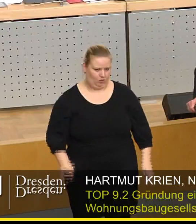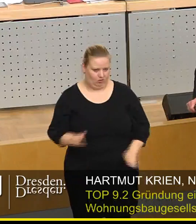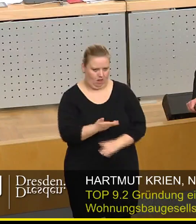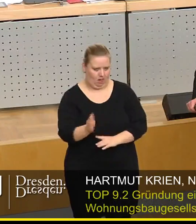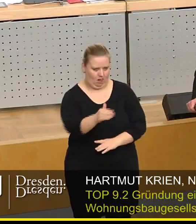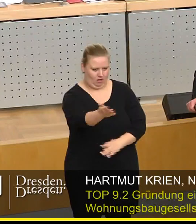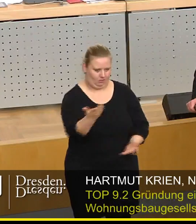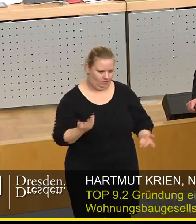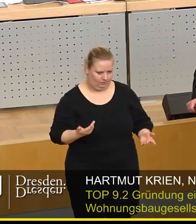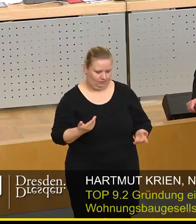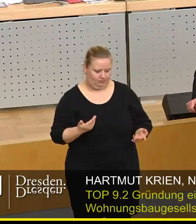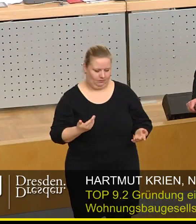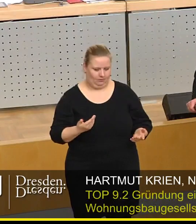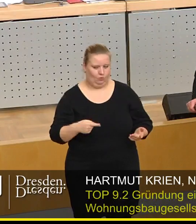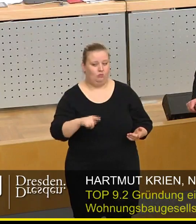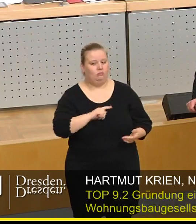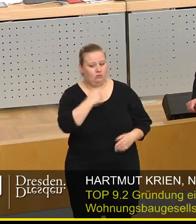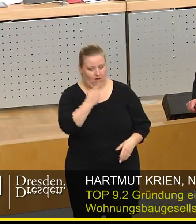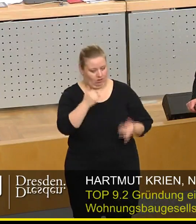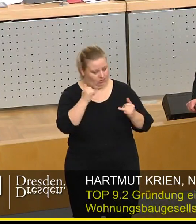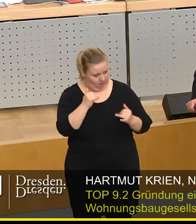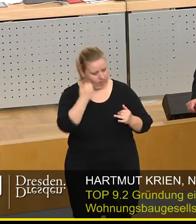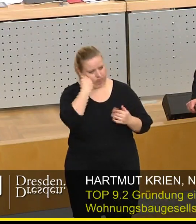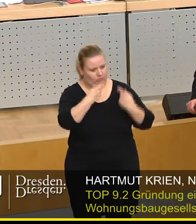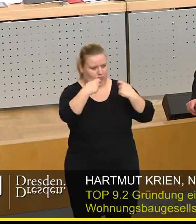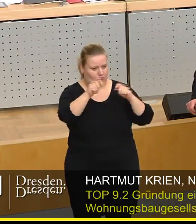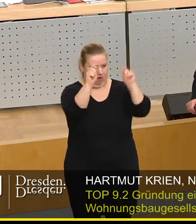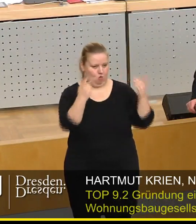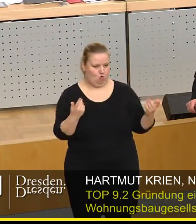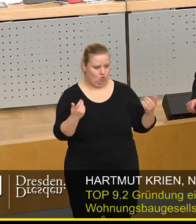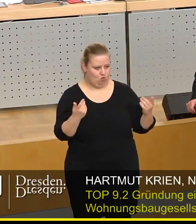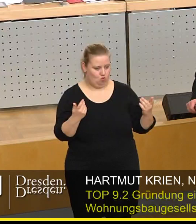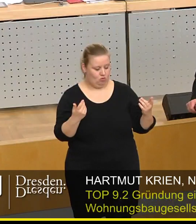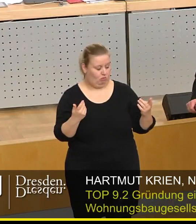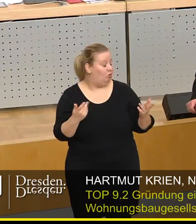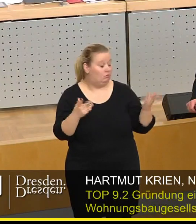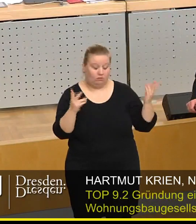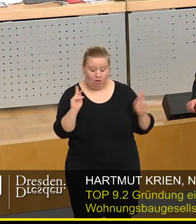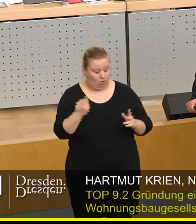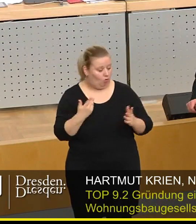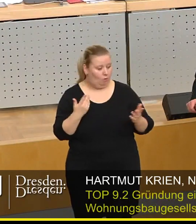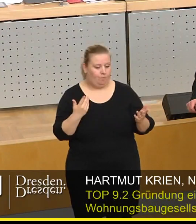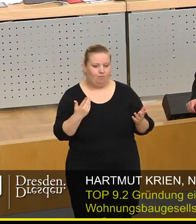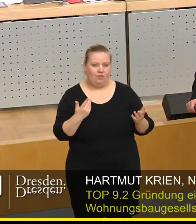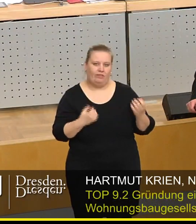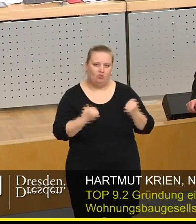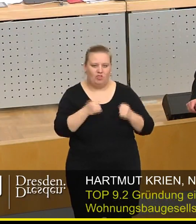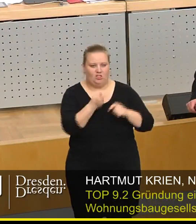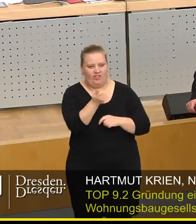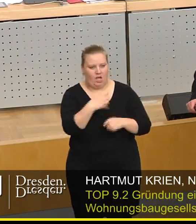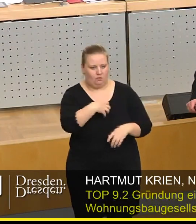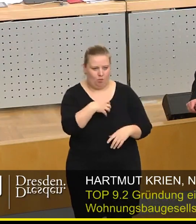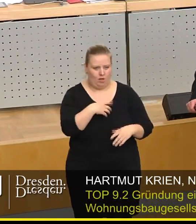Wir sagen selbstverständlich Ja zum Bau, wir hören uns das alles an, weil wir wie gesagt mit diesen schwierigen